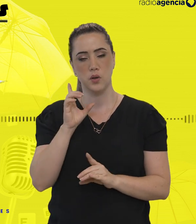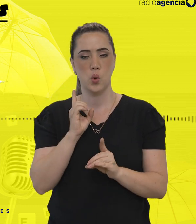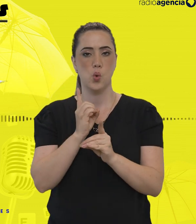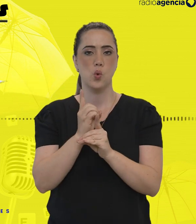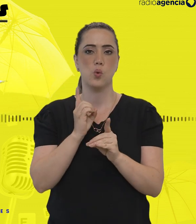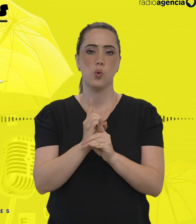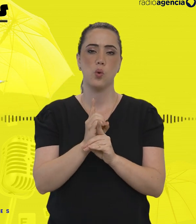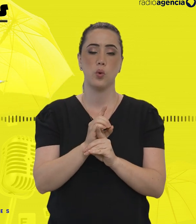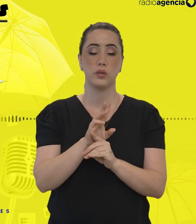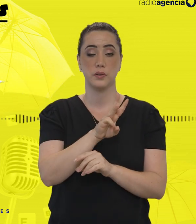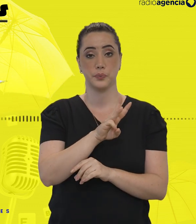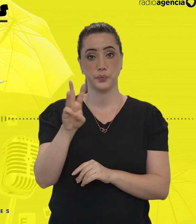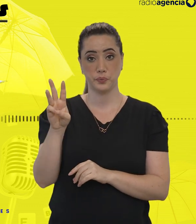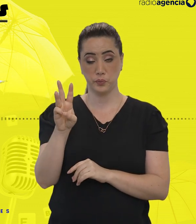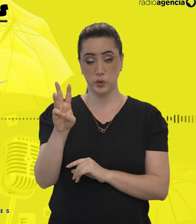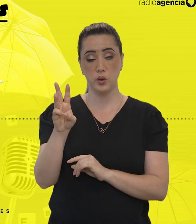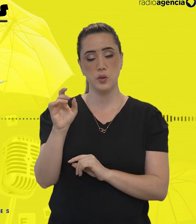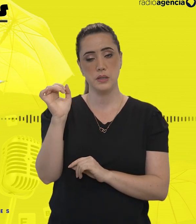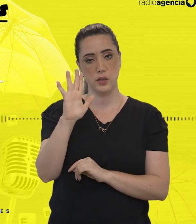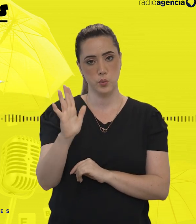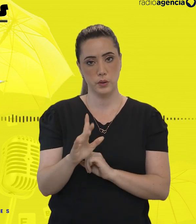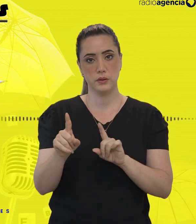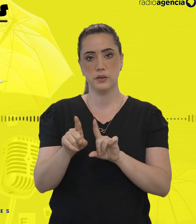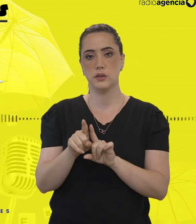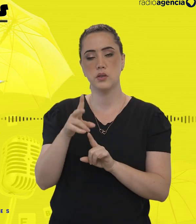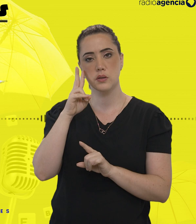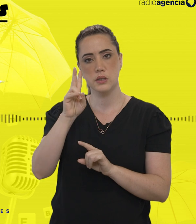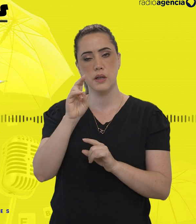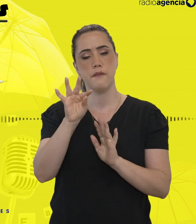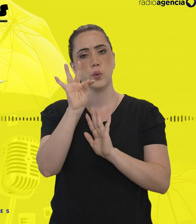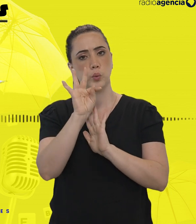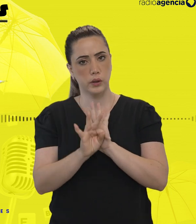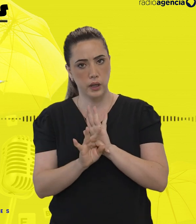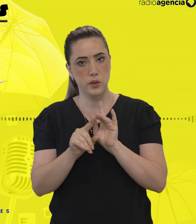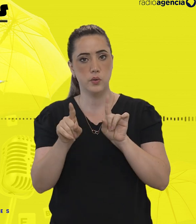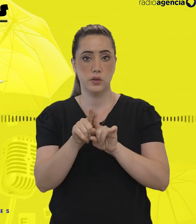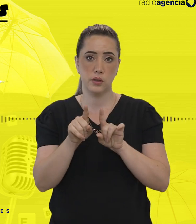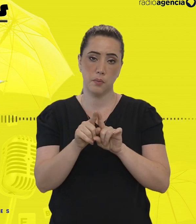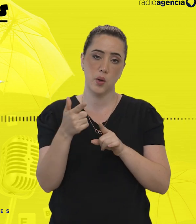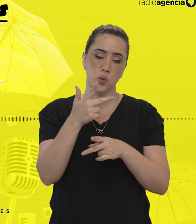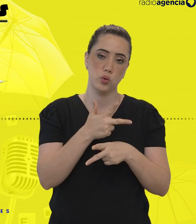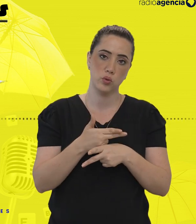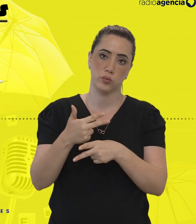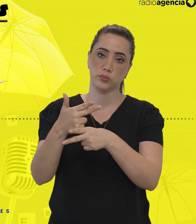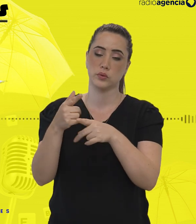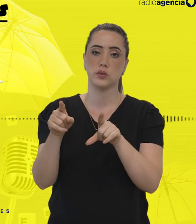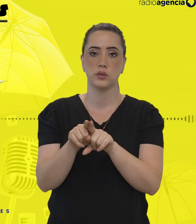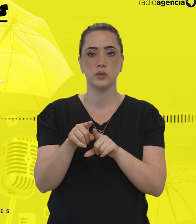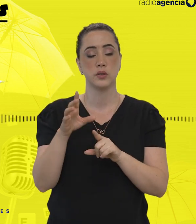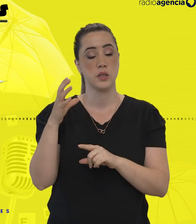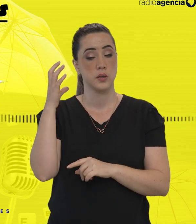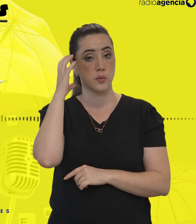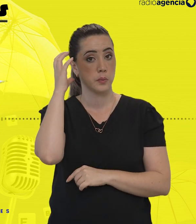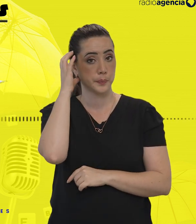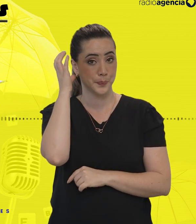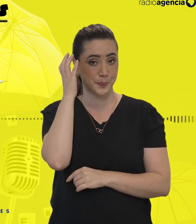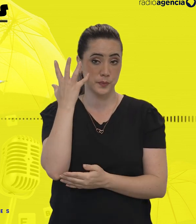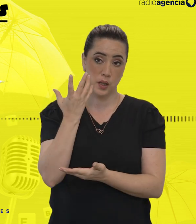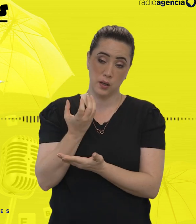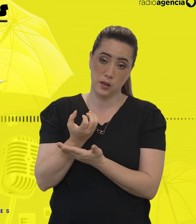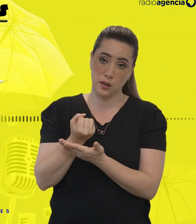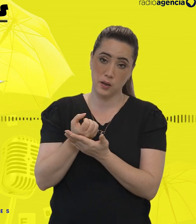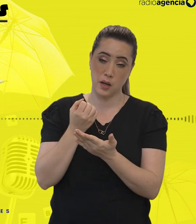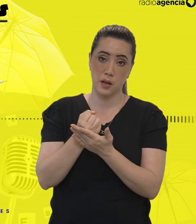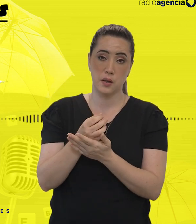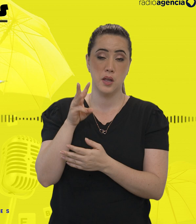site da Agência Brasil. Lá, você acessa a transcrição do episódio e os conteúdos complementares. Nos canais da Rádio Nacional, no Spotify e